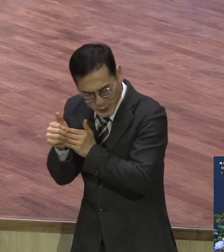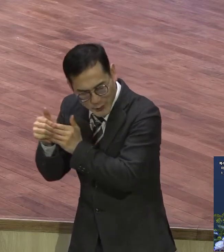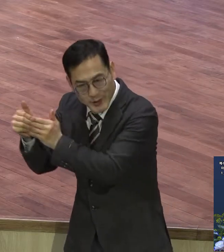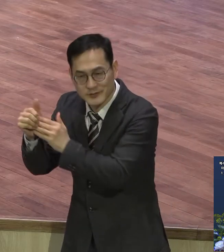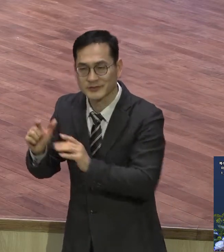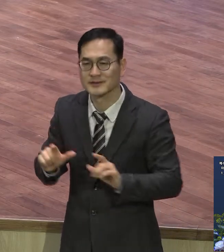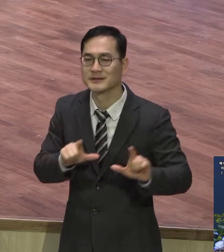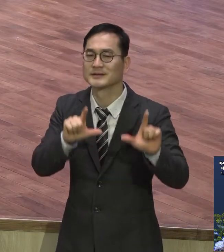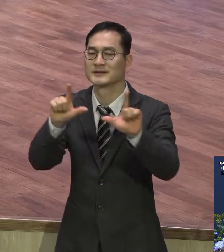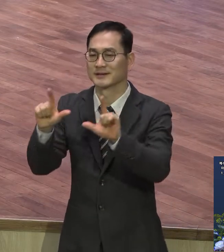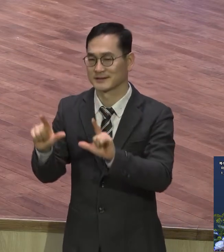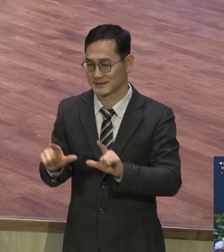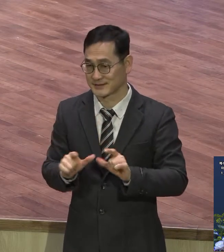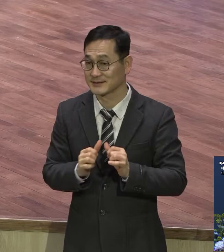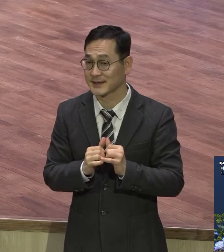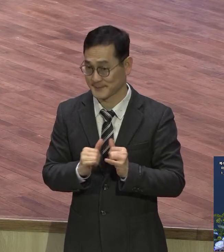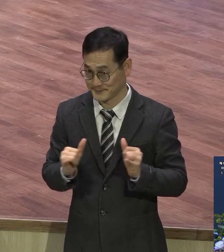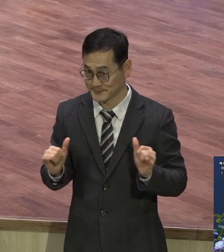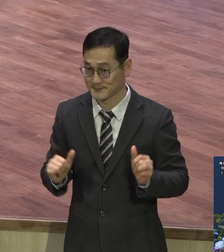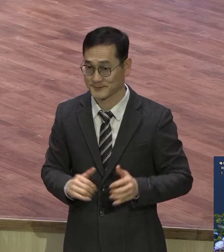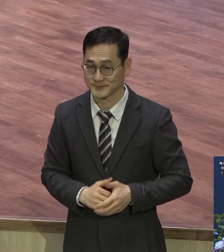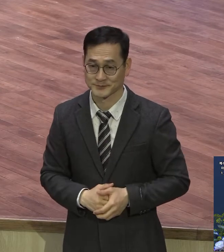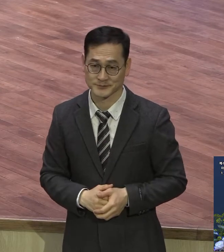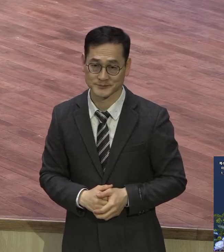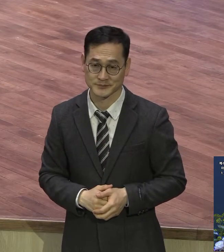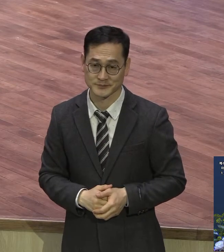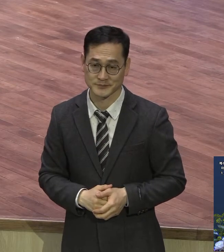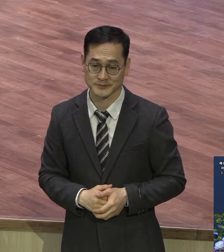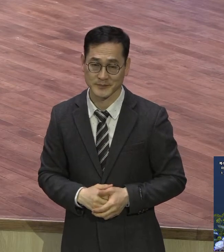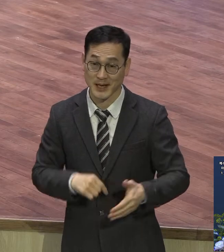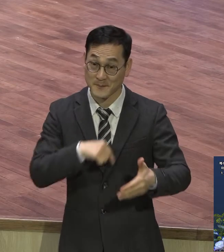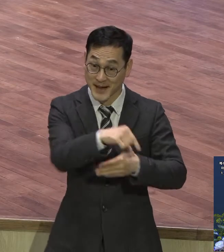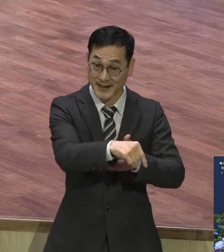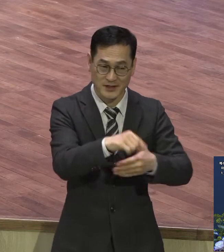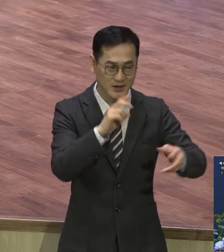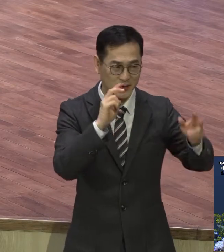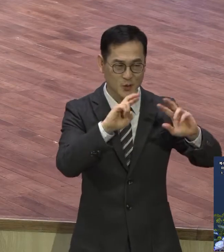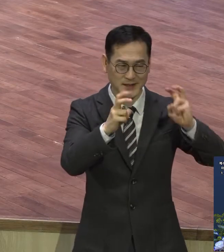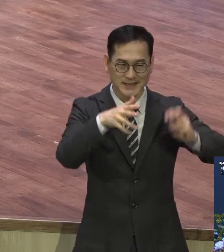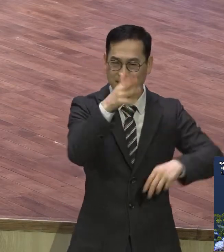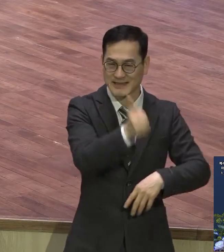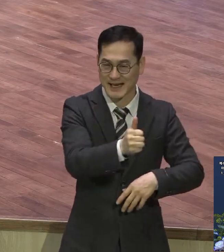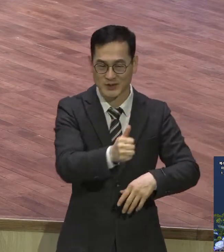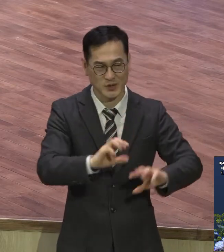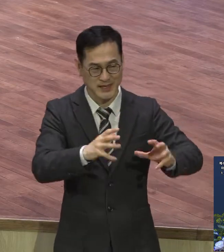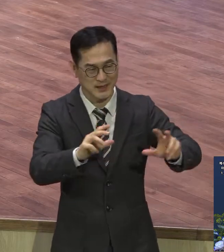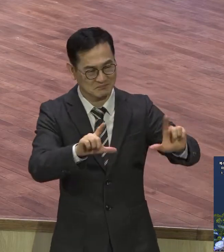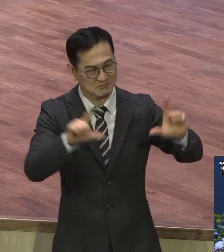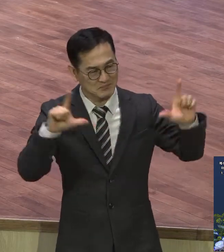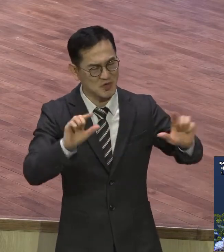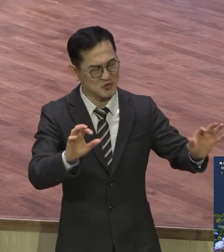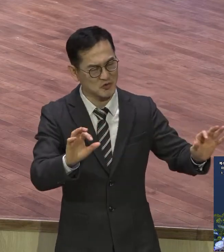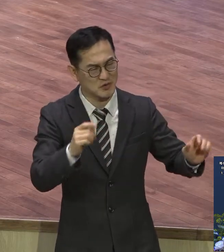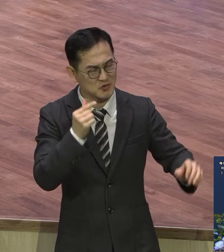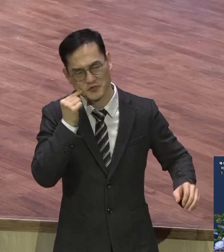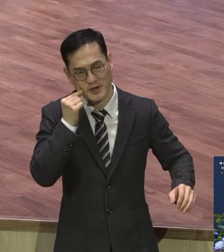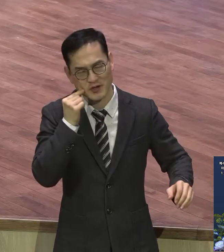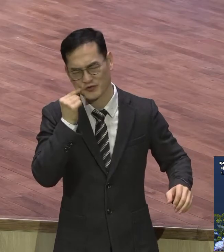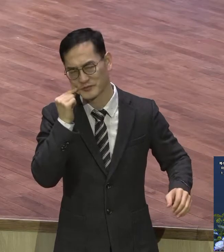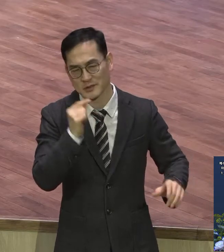사람 밖에서는 사장이고 세상에서는 대단한 사람인데 교회 와서는 주차장에 차